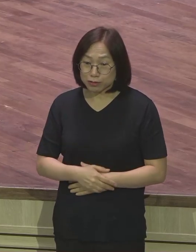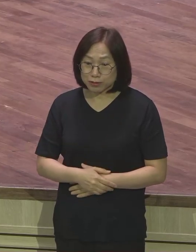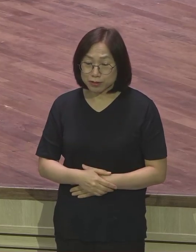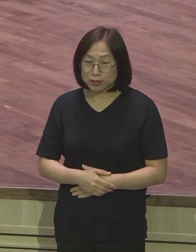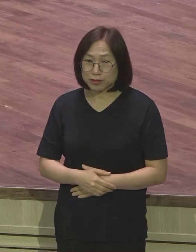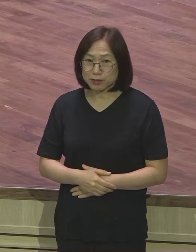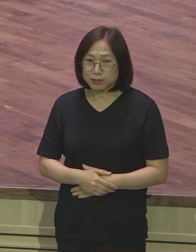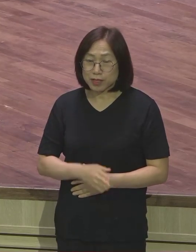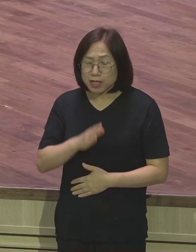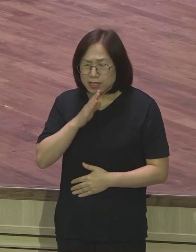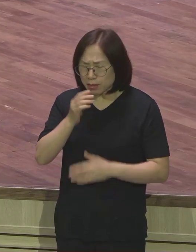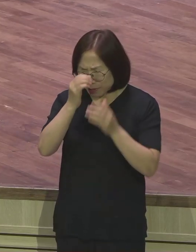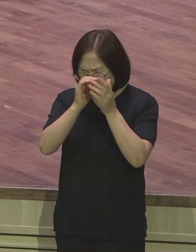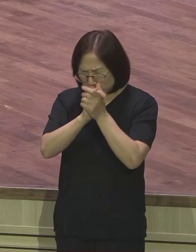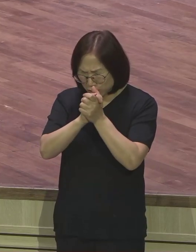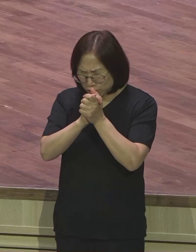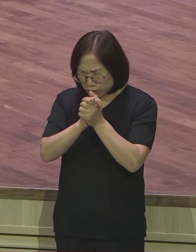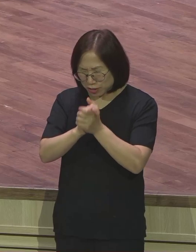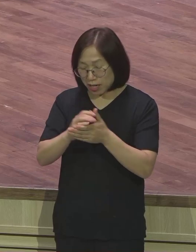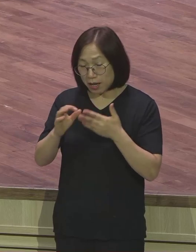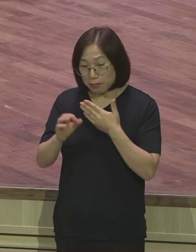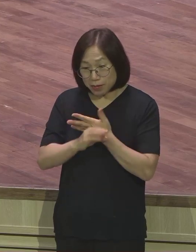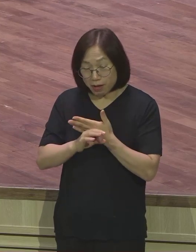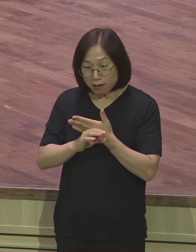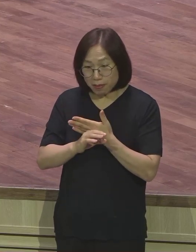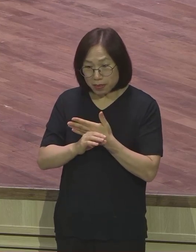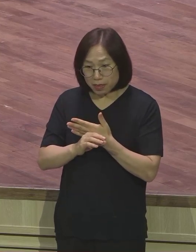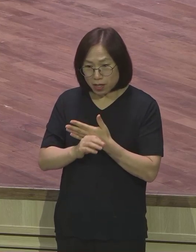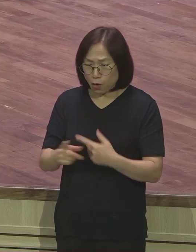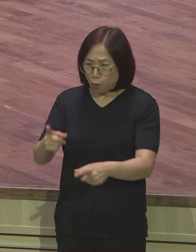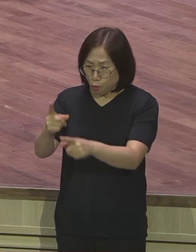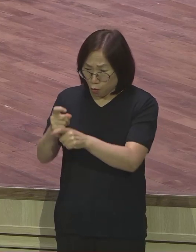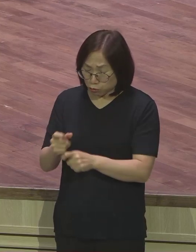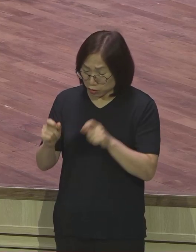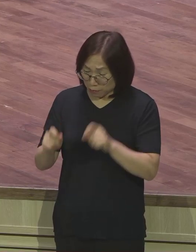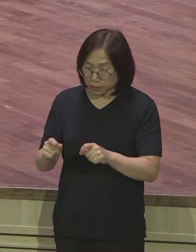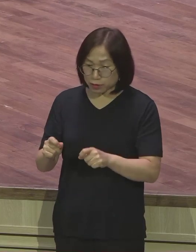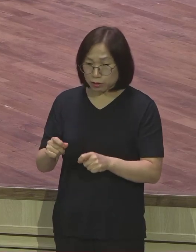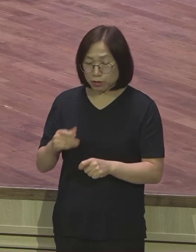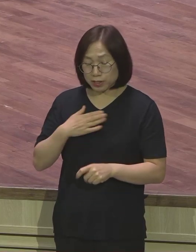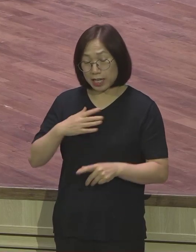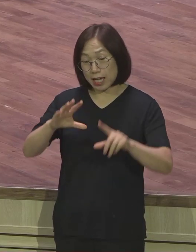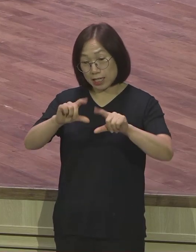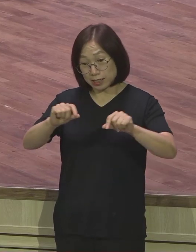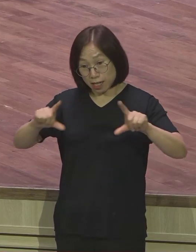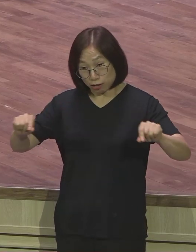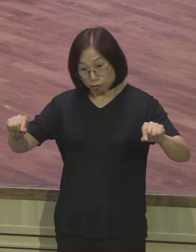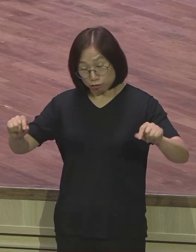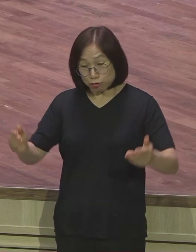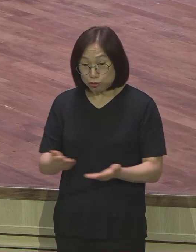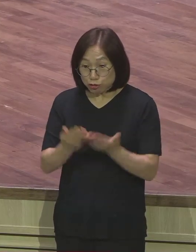정말 기도할 수 있다라면 원수의 목전 앞에서 내게 상을 차려주시는 그러한 일들이 벌어지게 될 것입니다.